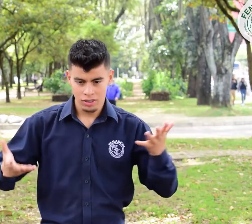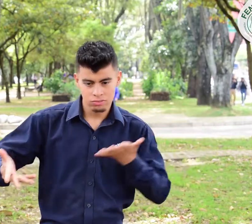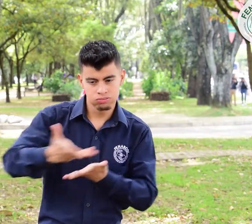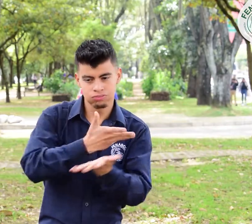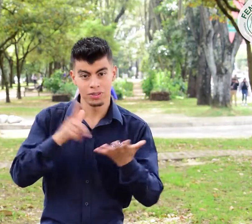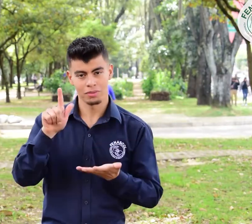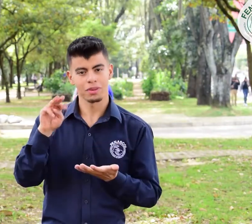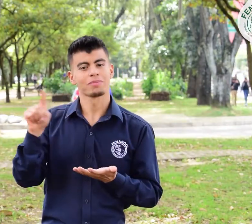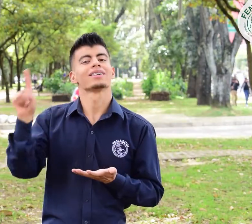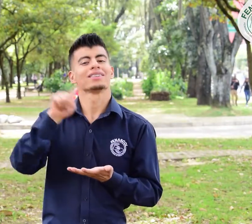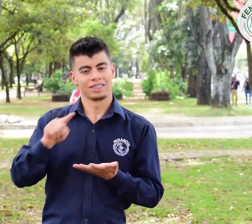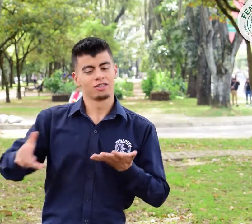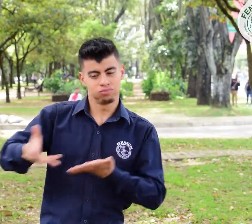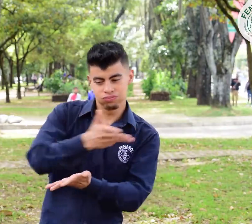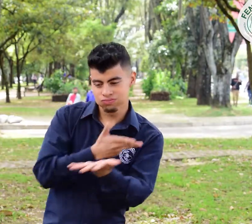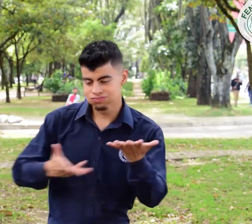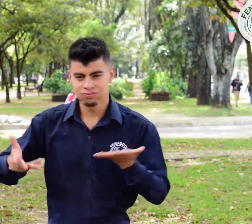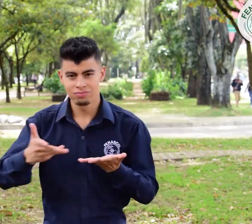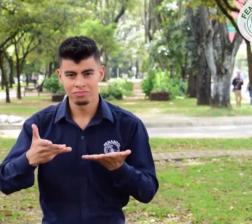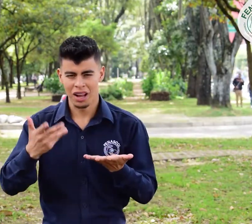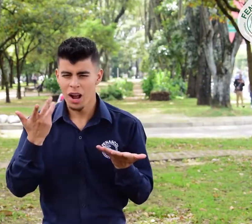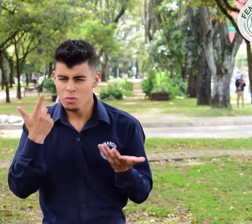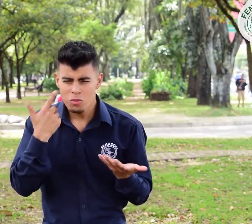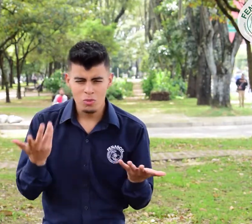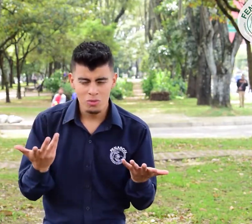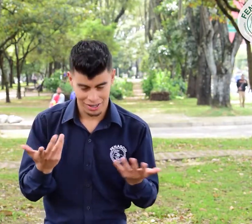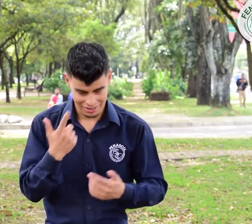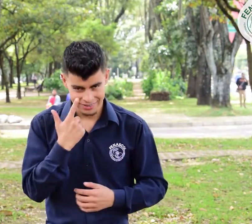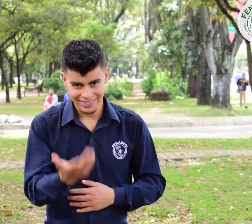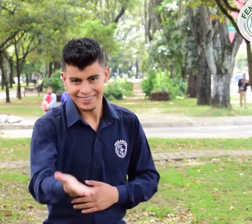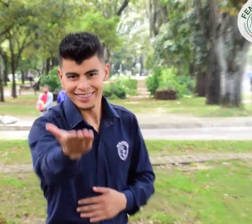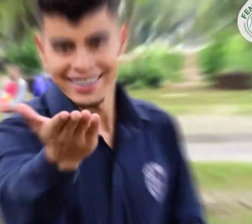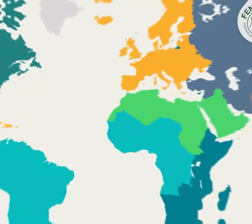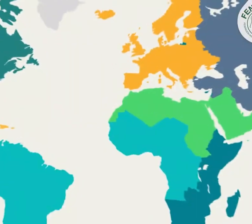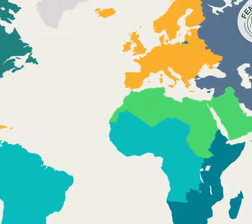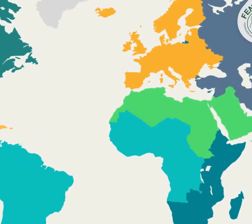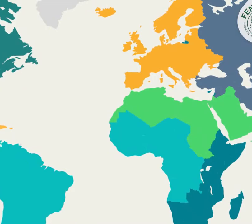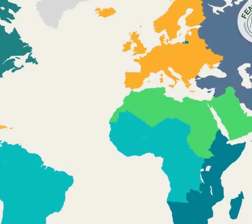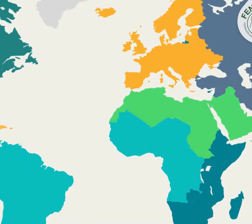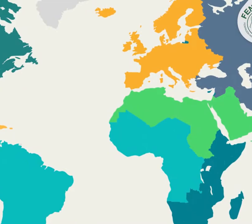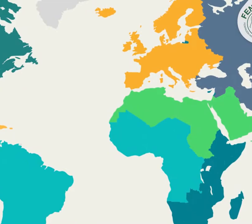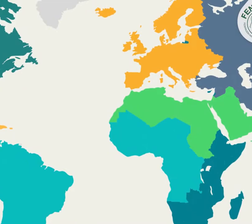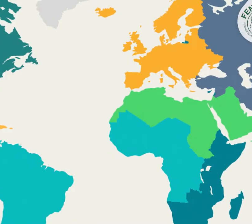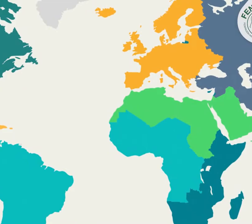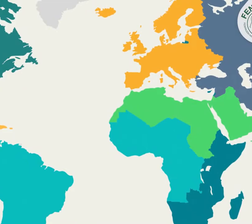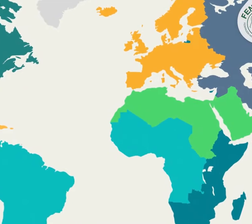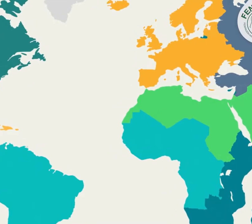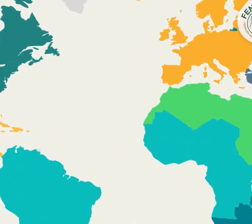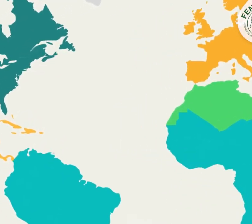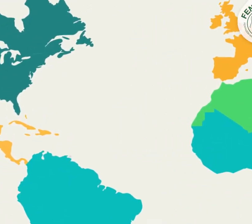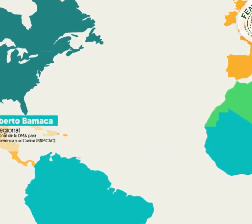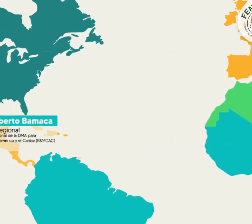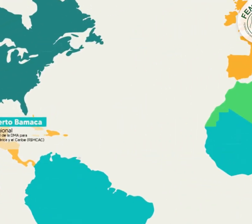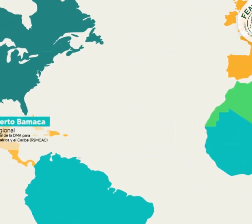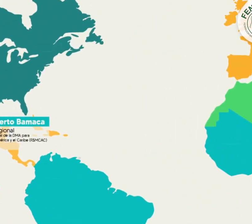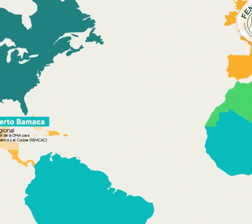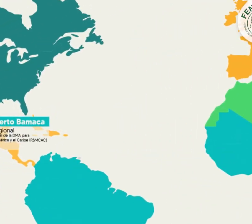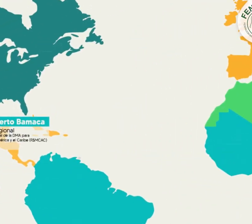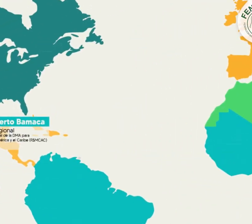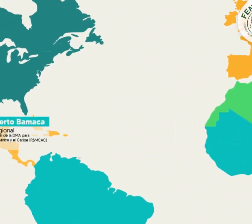cooperativo regional veamos más de estos aspectos a continuación secretaría regional méxico centroamérica y el caribe